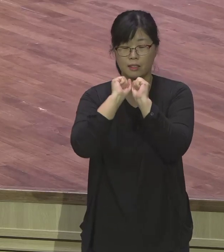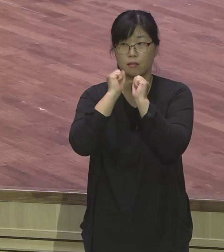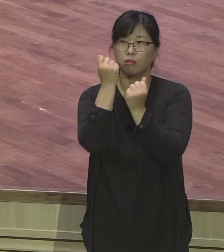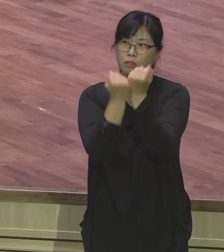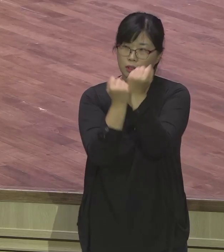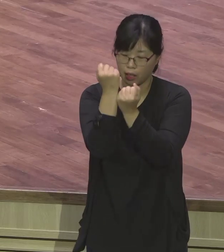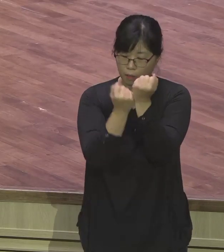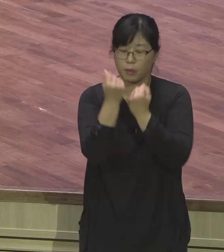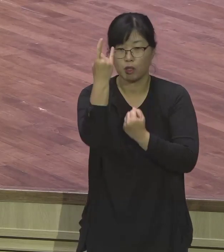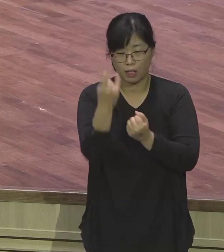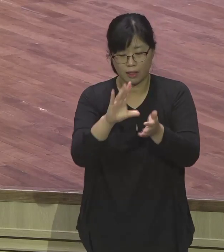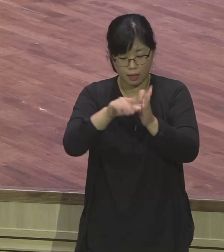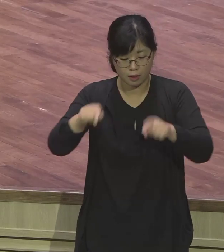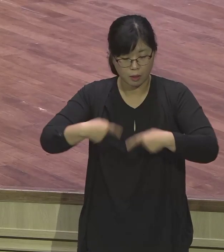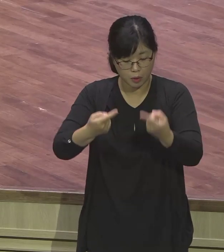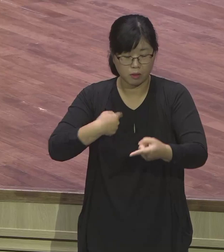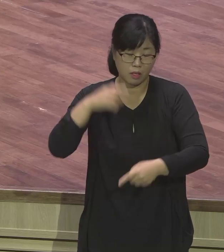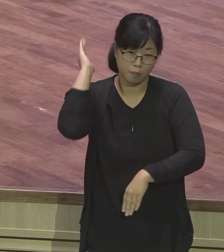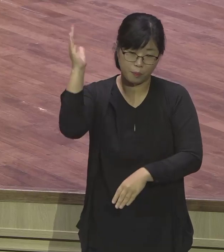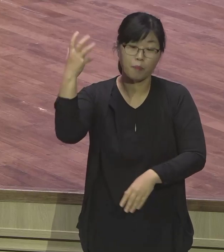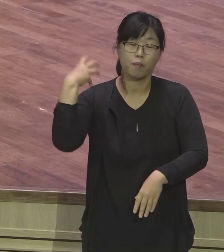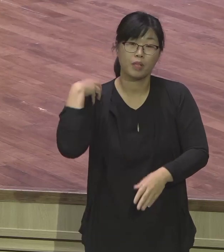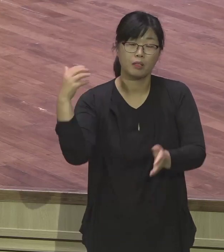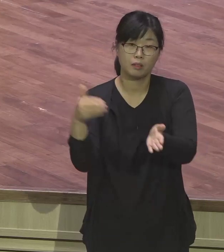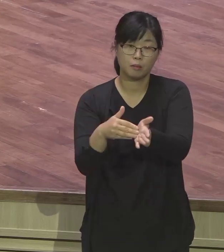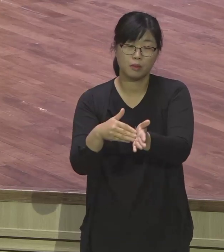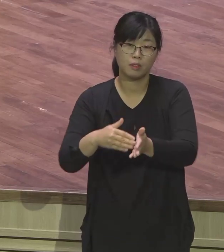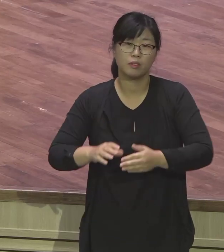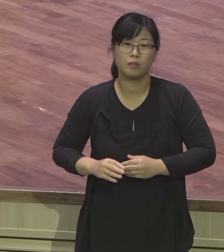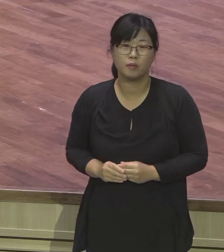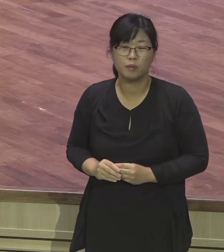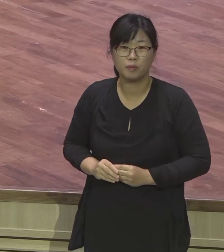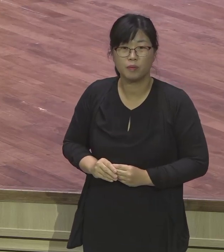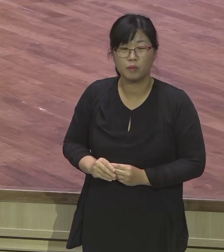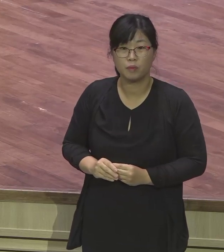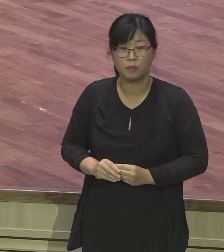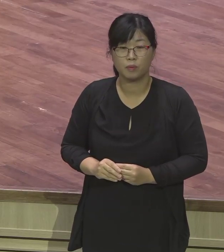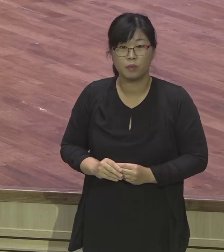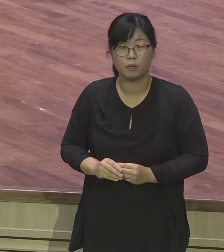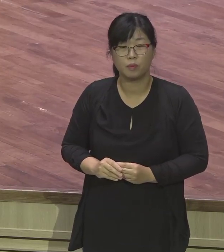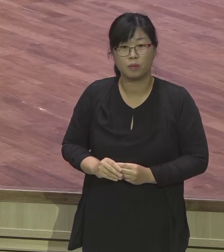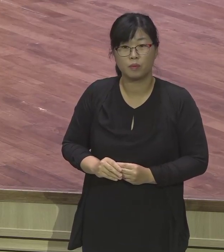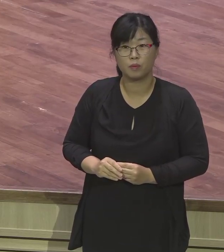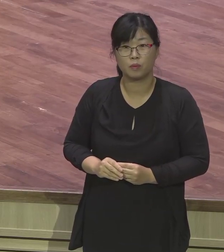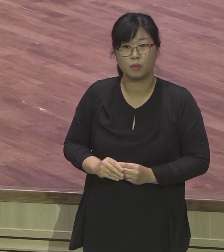그렇게 팀 사역을 했습니다. 이번 주에는 시애틀에 진행된